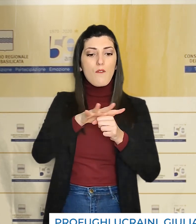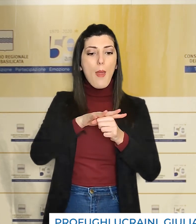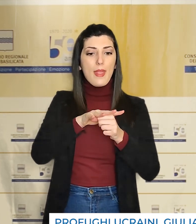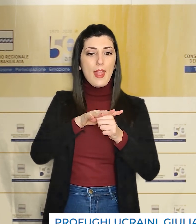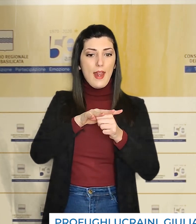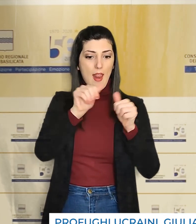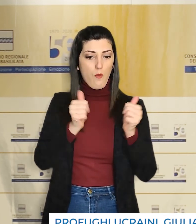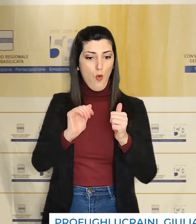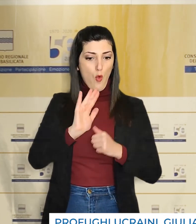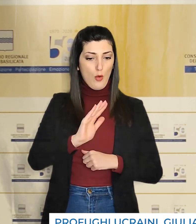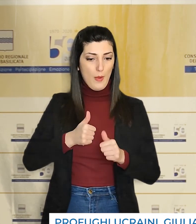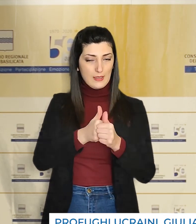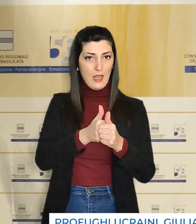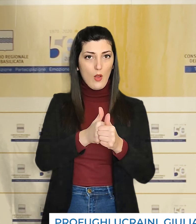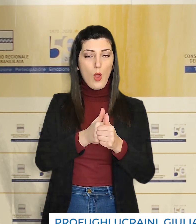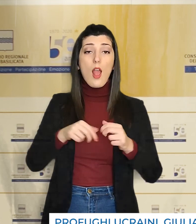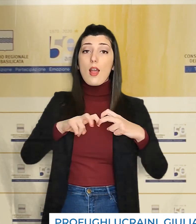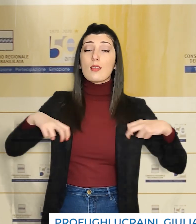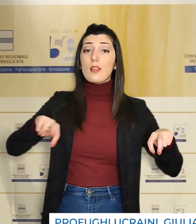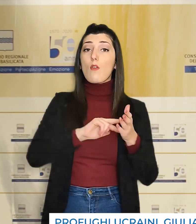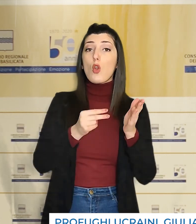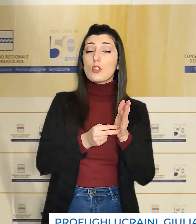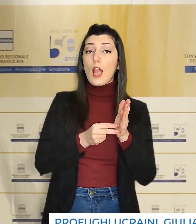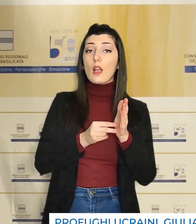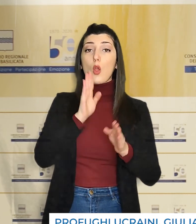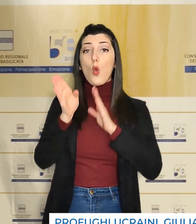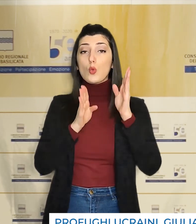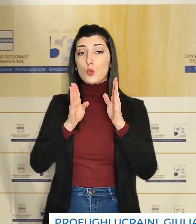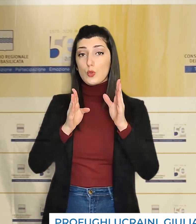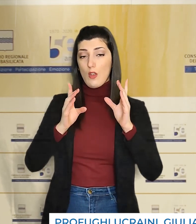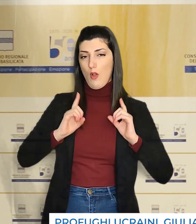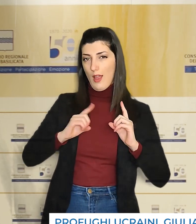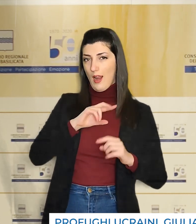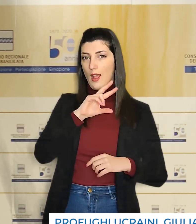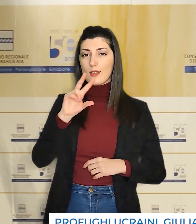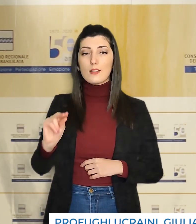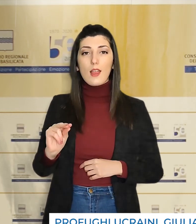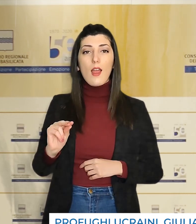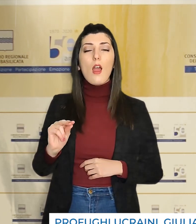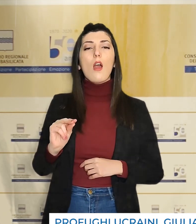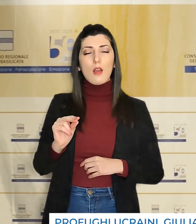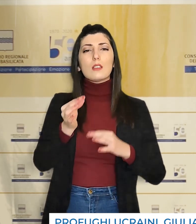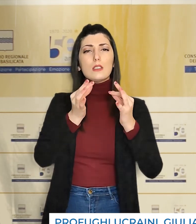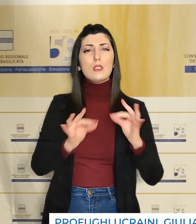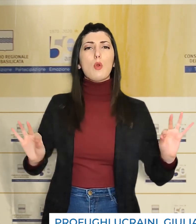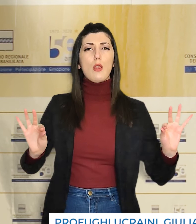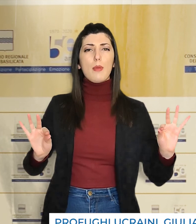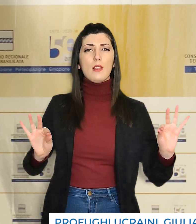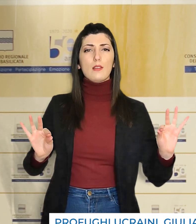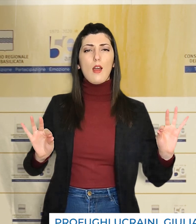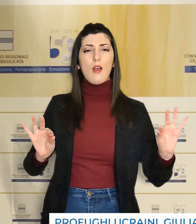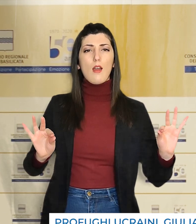modello familiare. Il tavolo tecnico consultivo del garante, a concluso, sarà a